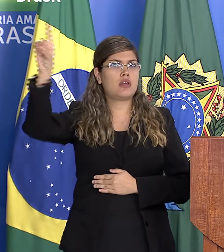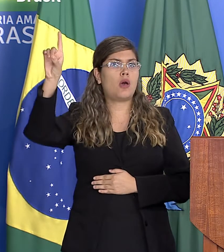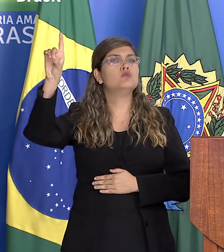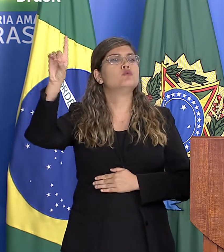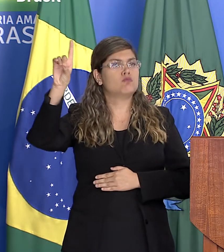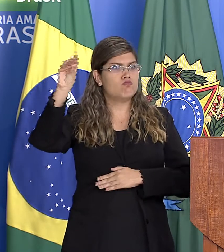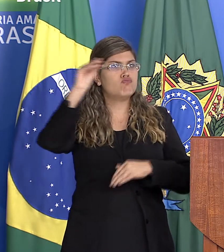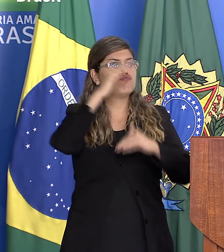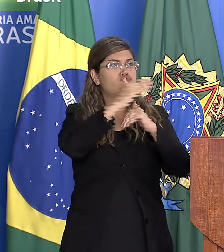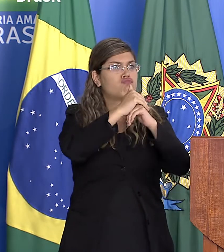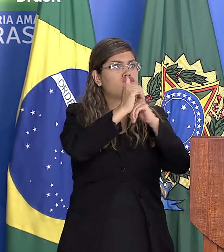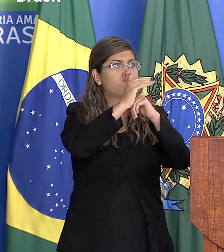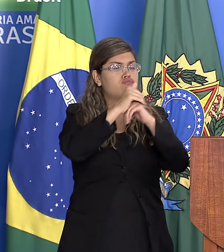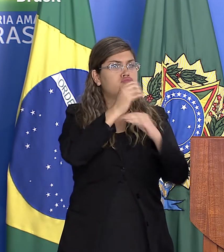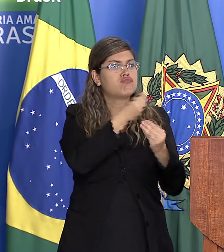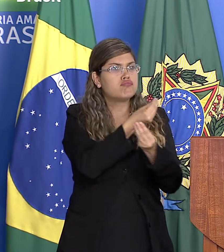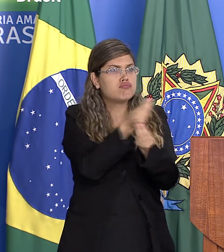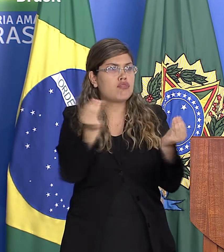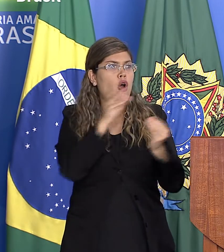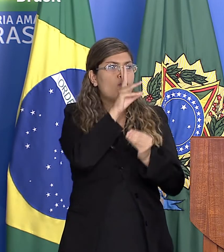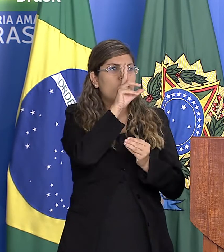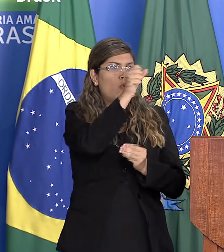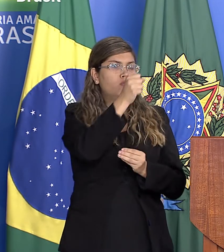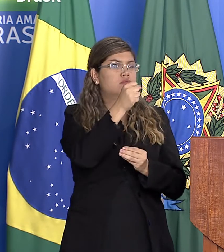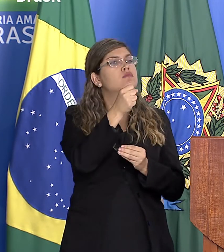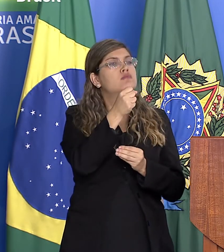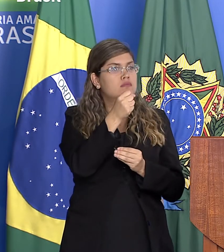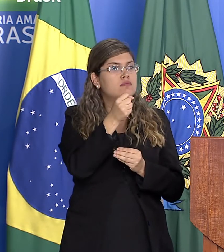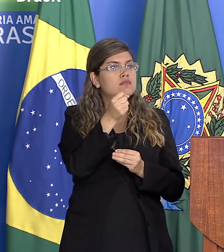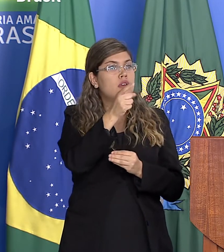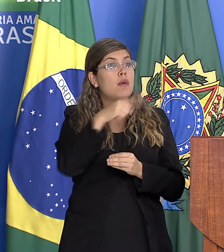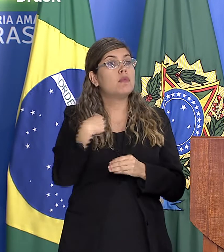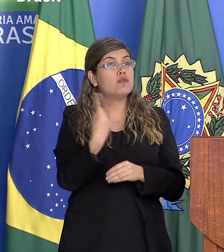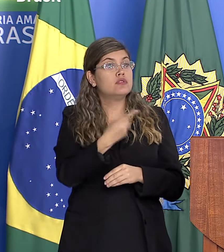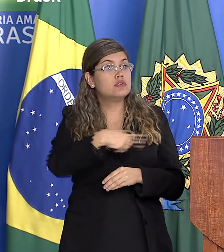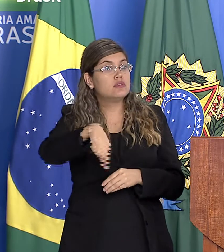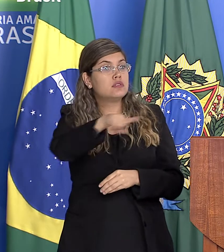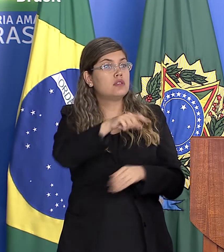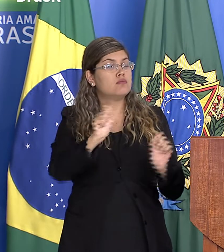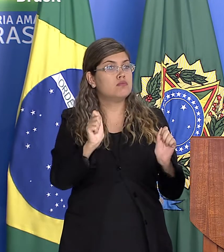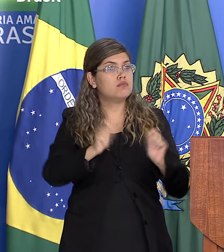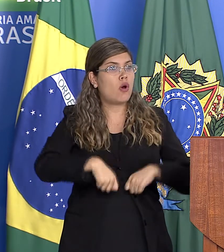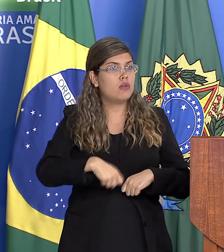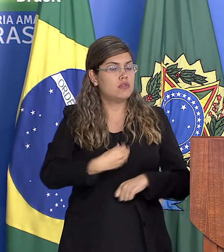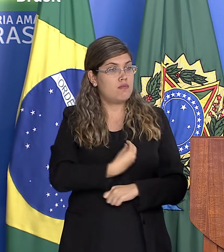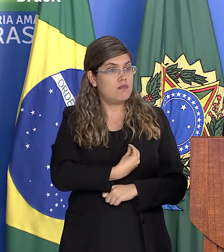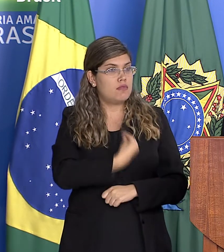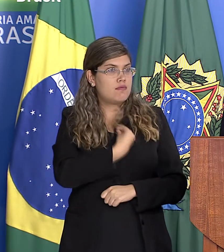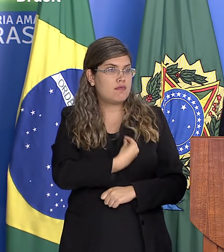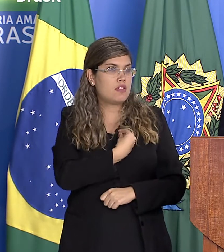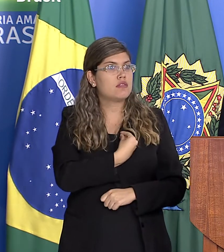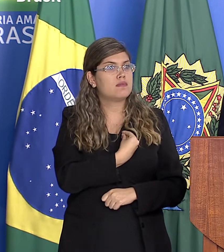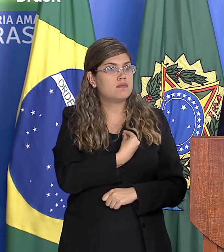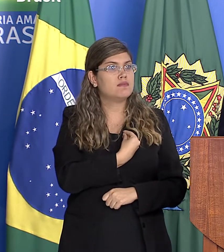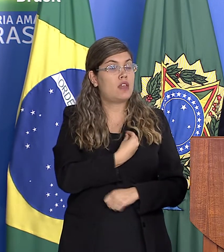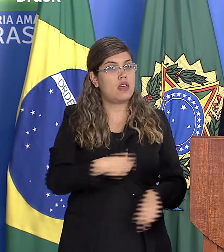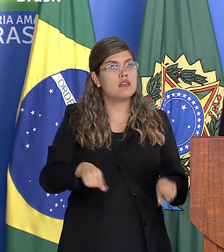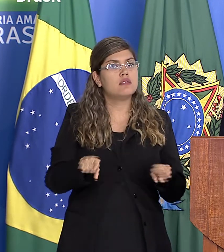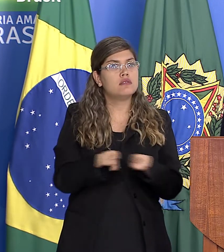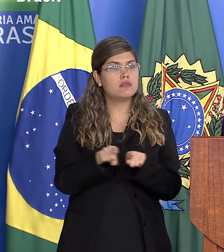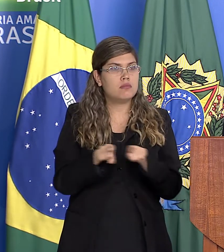que dê forças para que possam viver e também